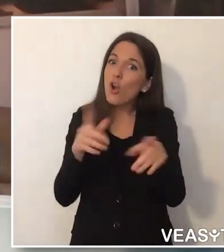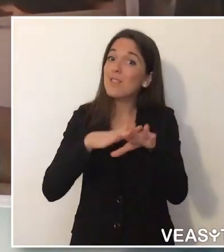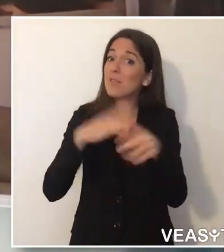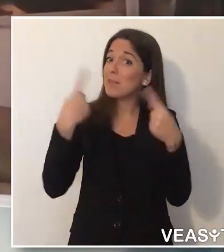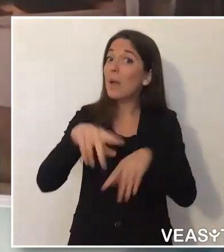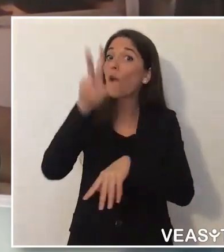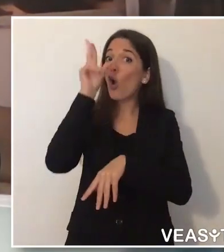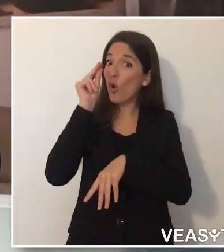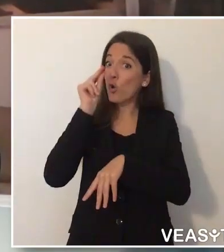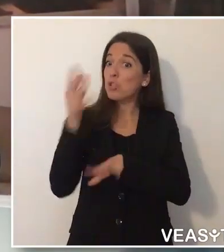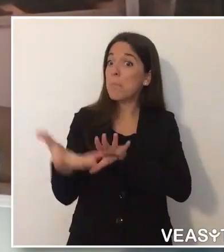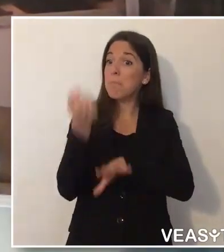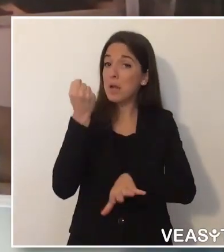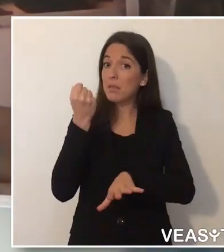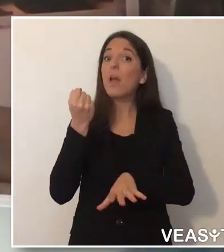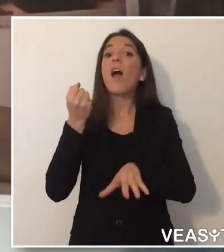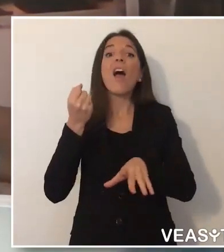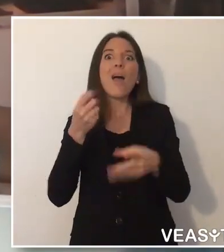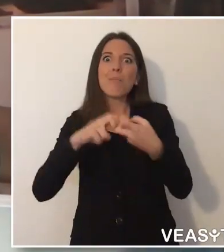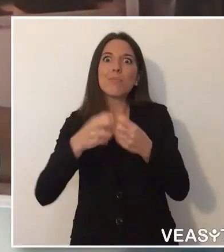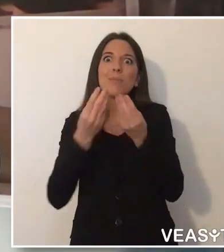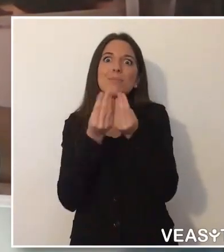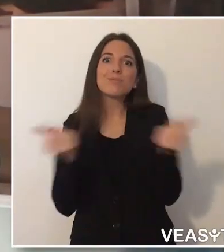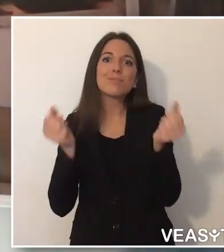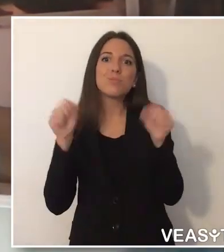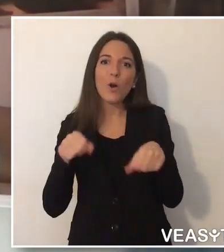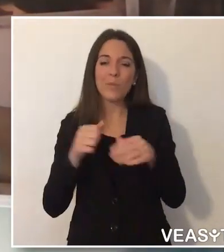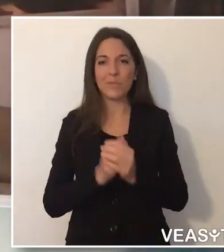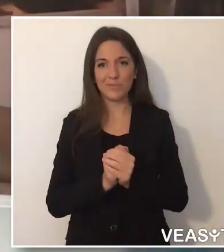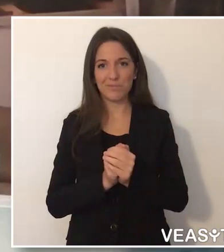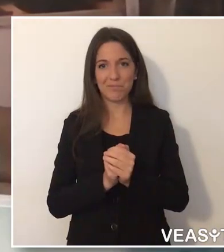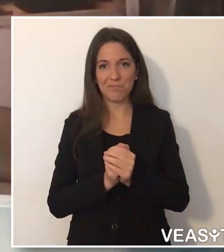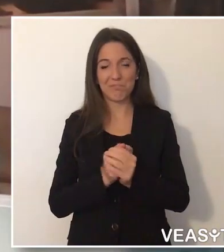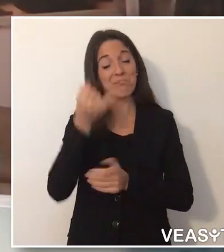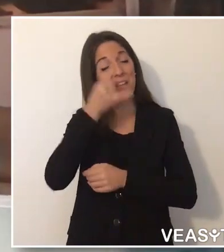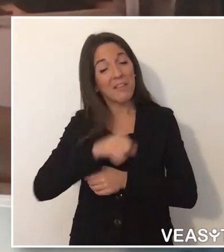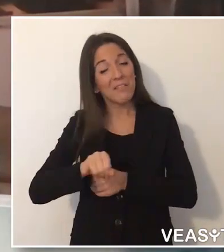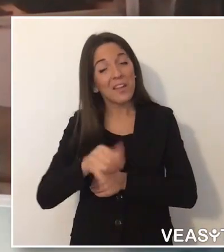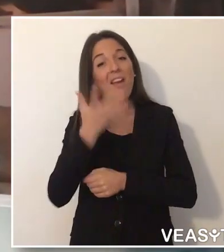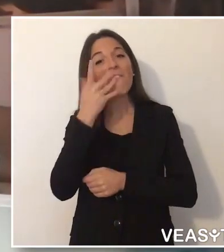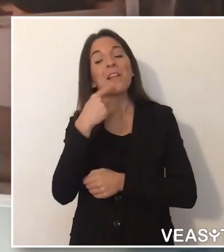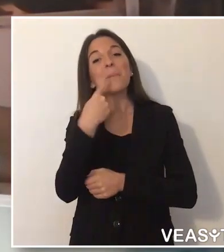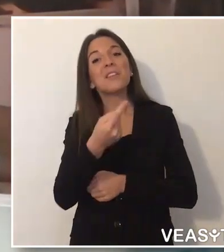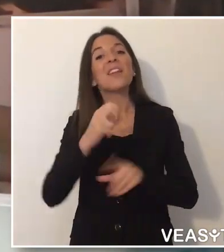del governo italiano, del Parlamento italiano, delle regioni italiane,